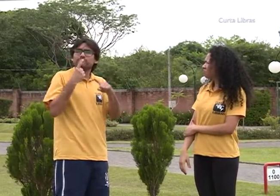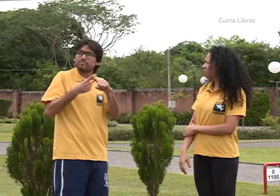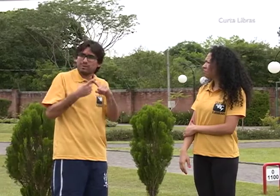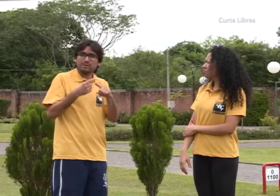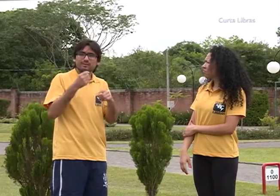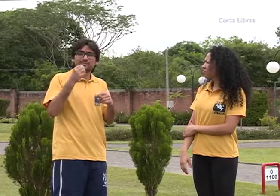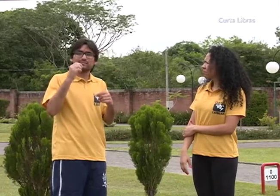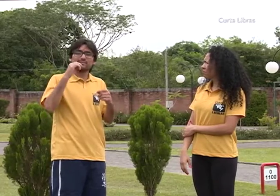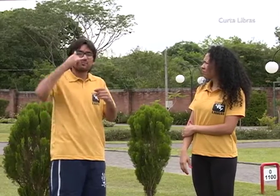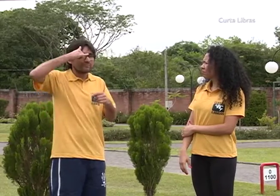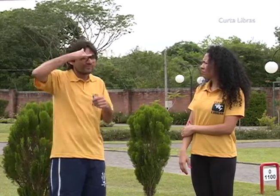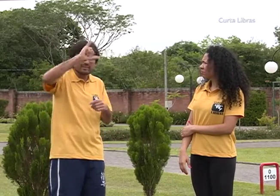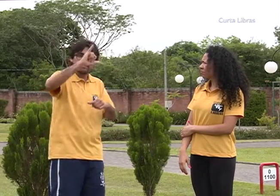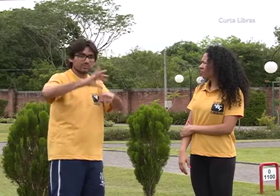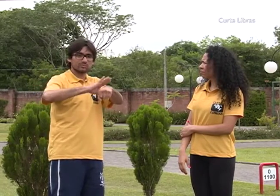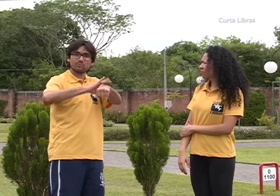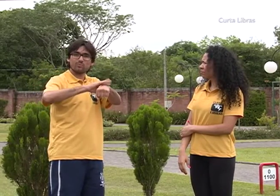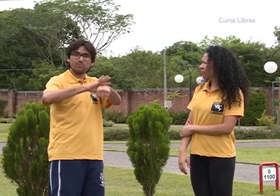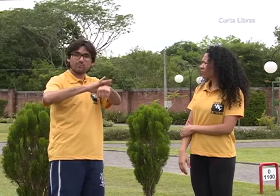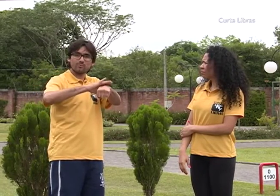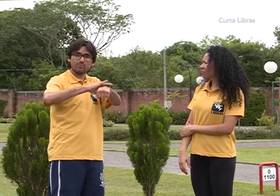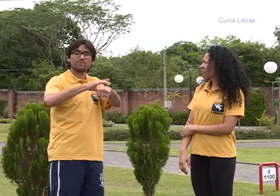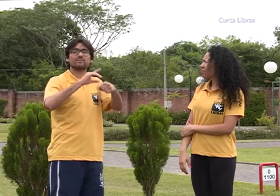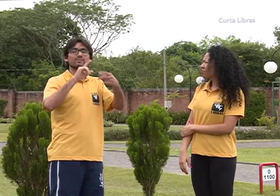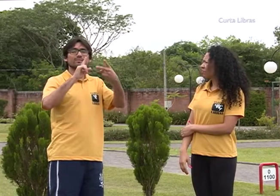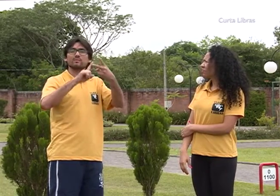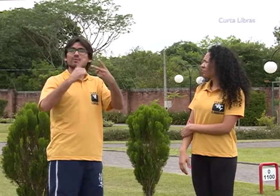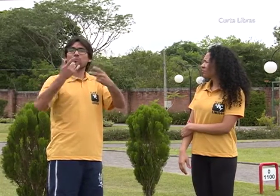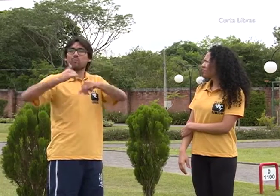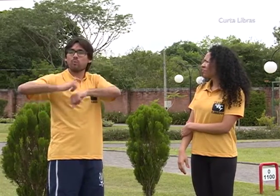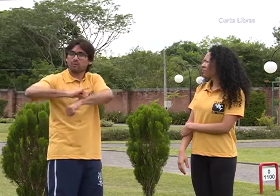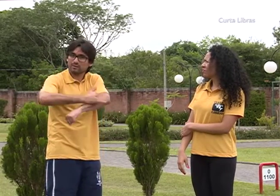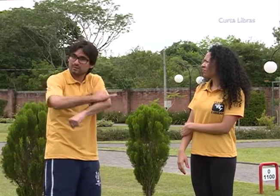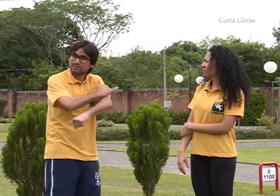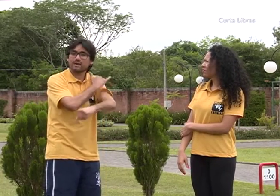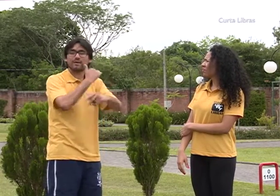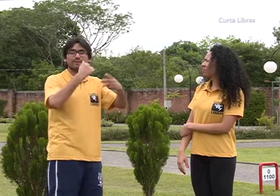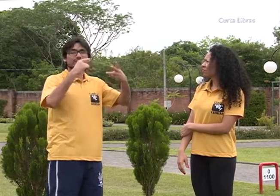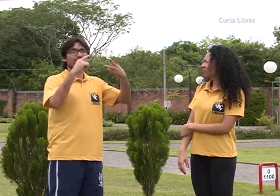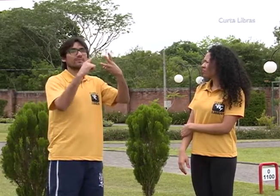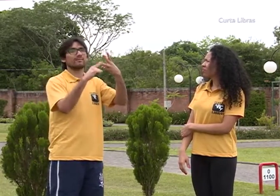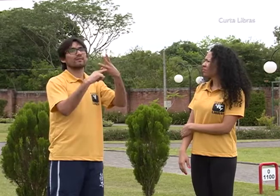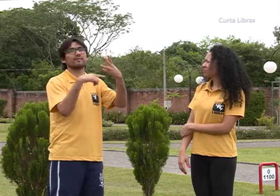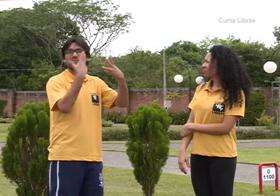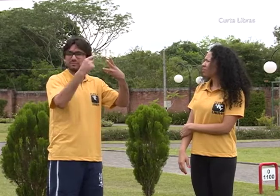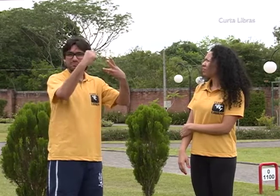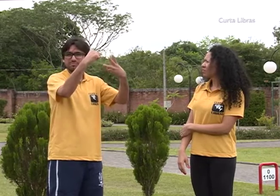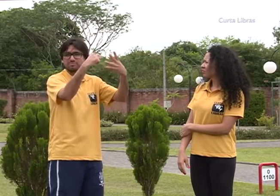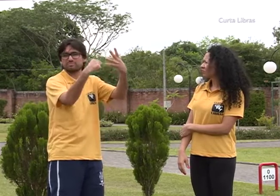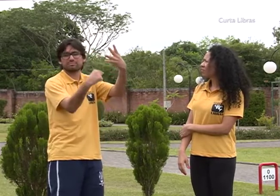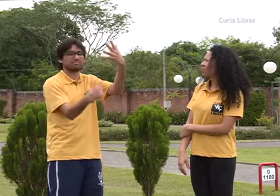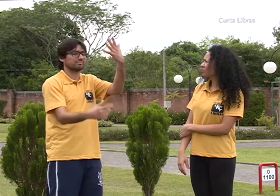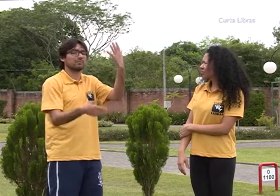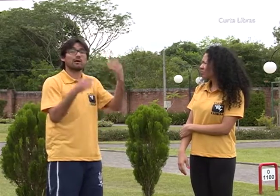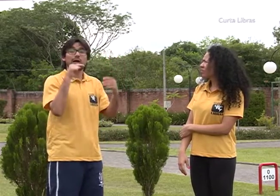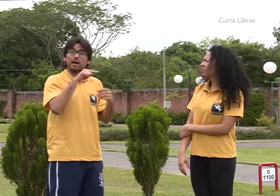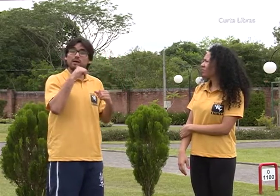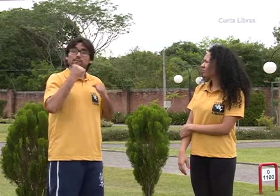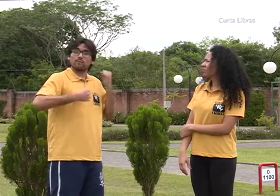Também, para evitar doenças, obesidade ou outros tantos problemas de saúde, a